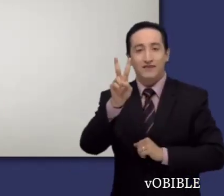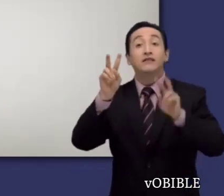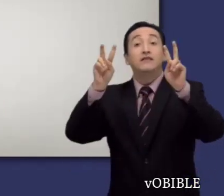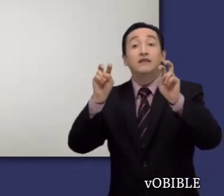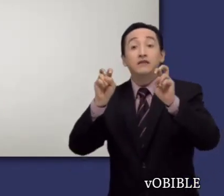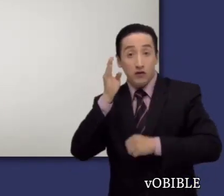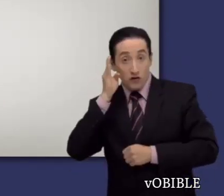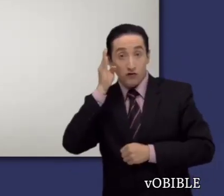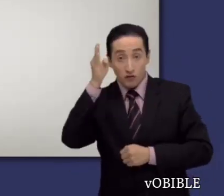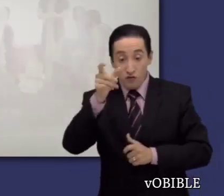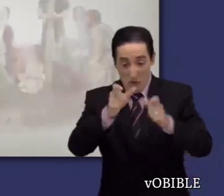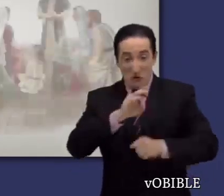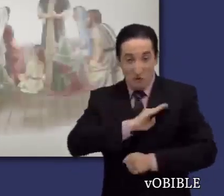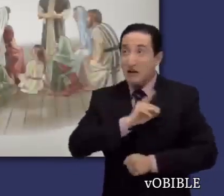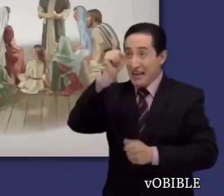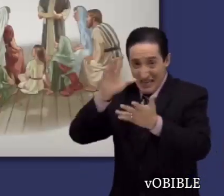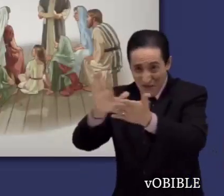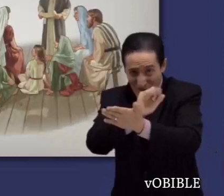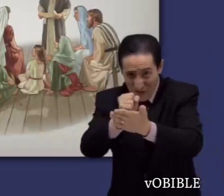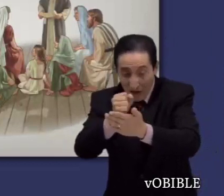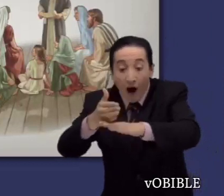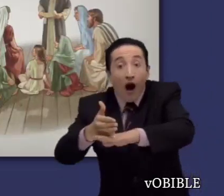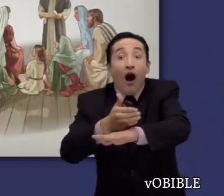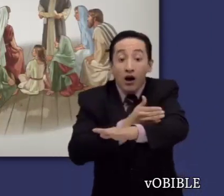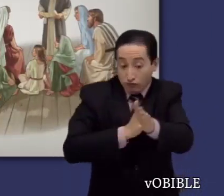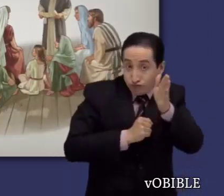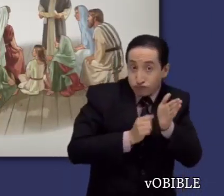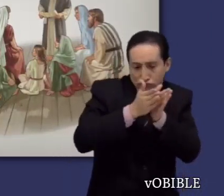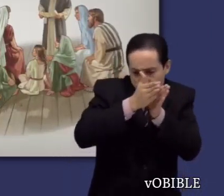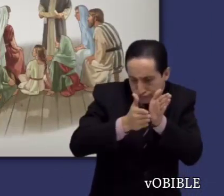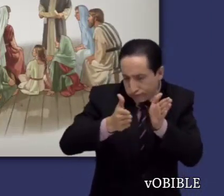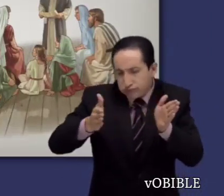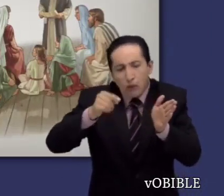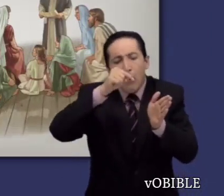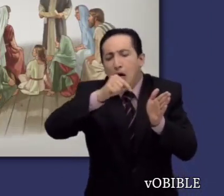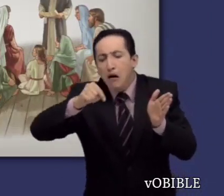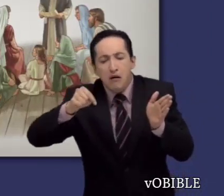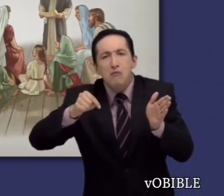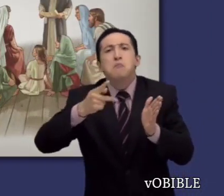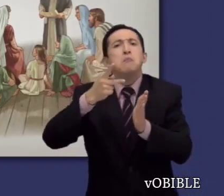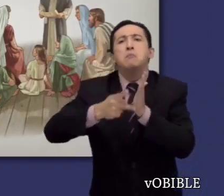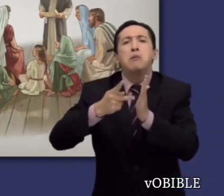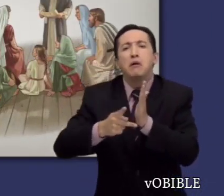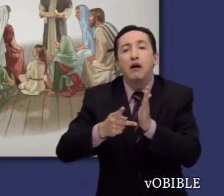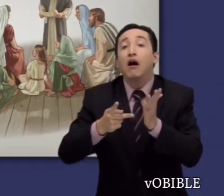El capítulo 2 explica que antes de que venga el Día de Jehová, tienen que ocurrir ciertos sucesos.